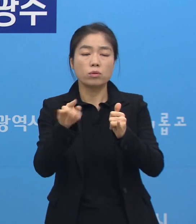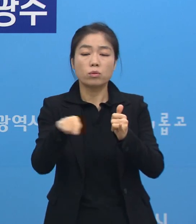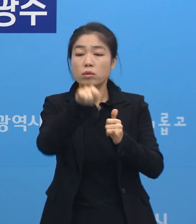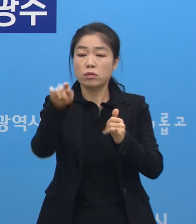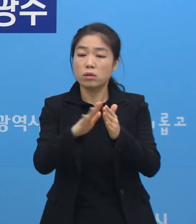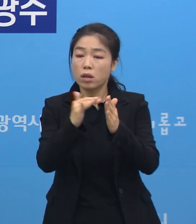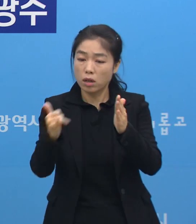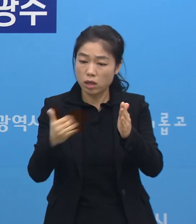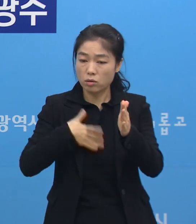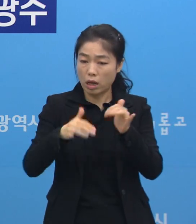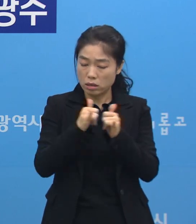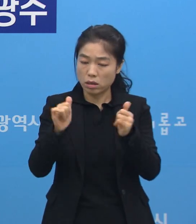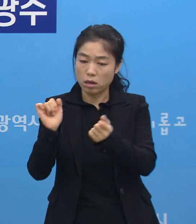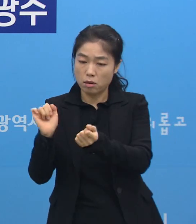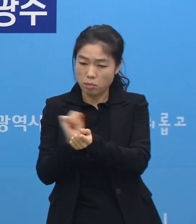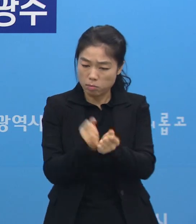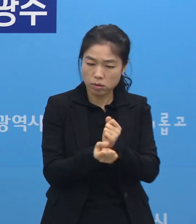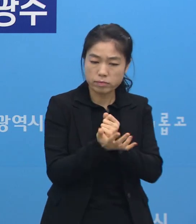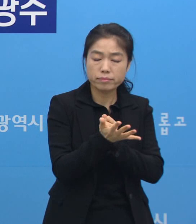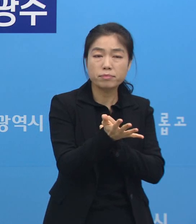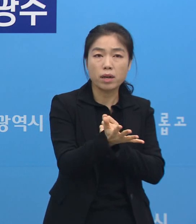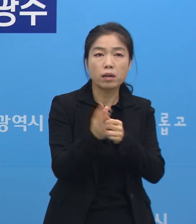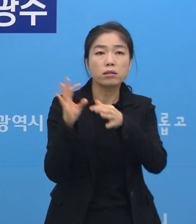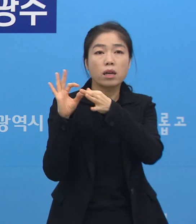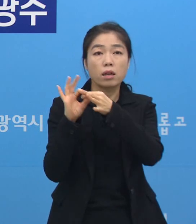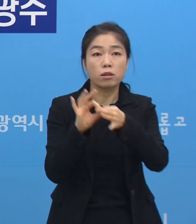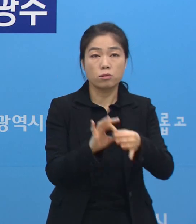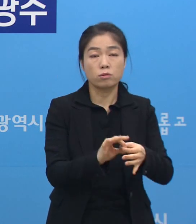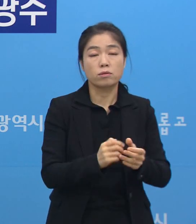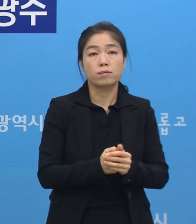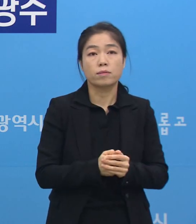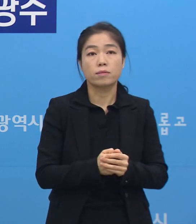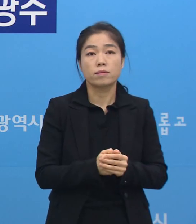이들의 가족과 지인 등으로 연세감염이 이어지고 있는데